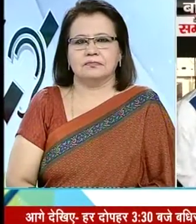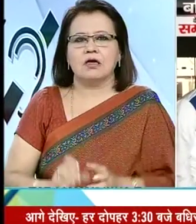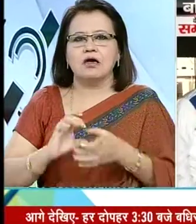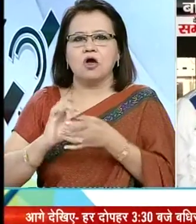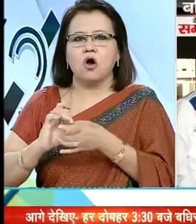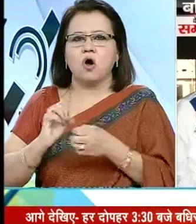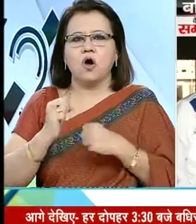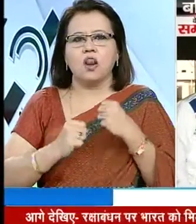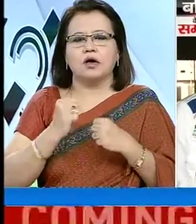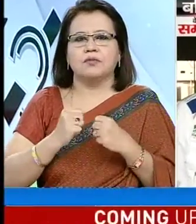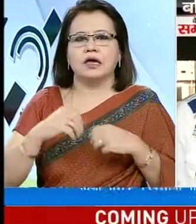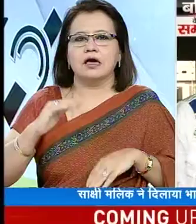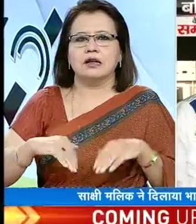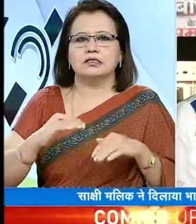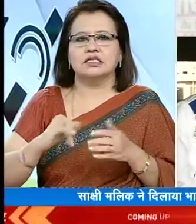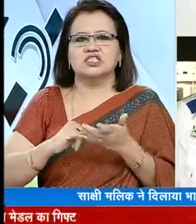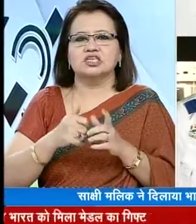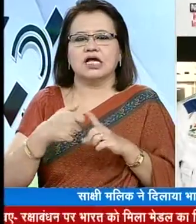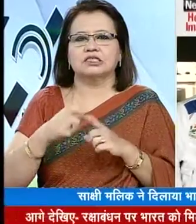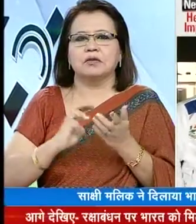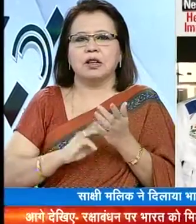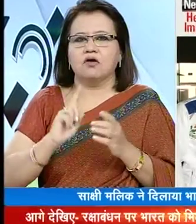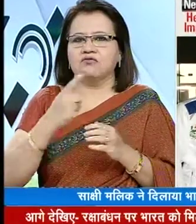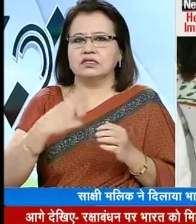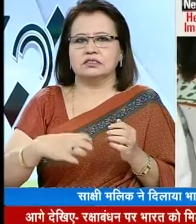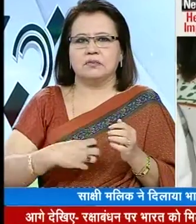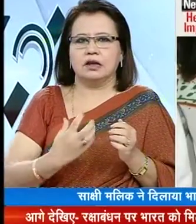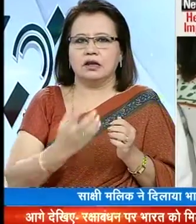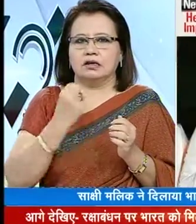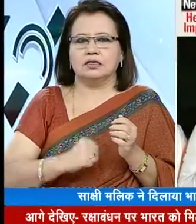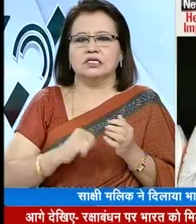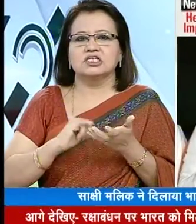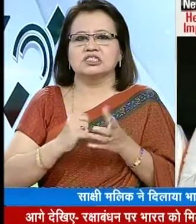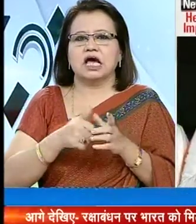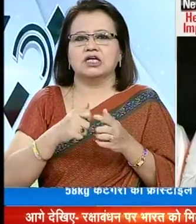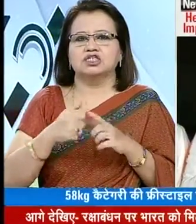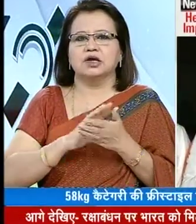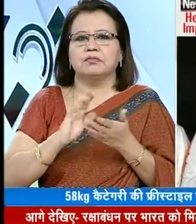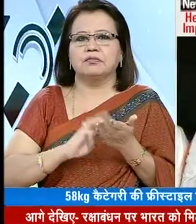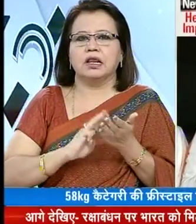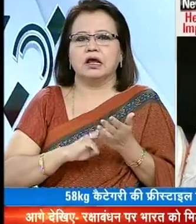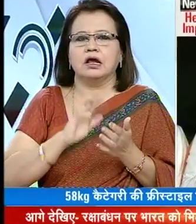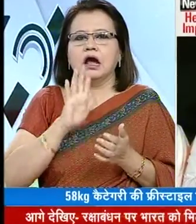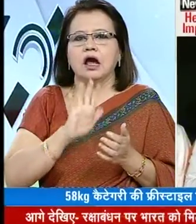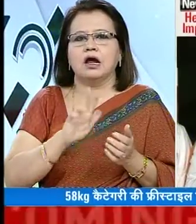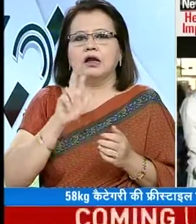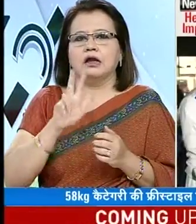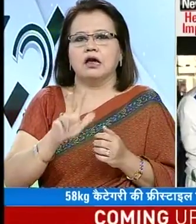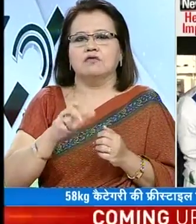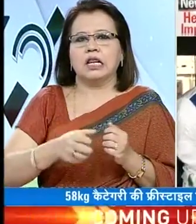रियो उलम्पिक में रेसलर साक्षी मलिक ने भारत को पहला मेडल दिलवाया है साक्षी मलिक ने 58 किलोग्राम केटिगरी की